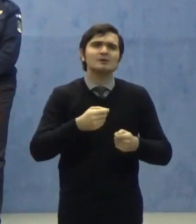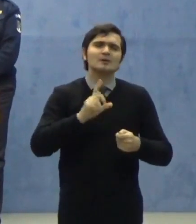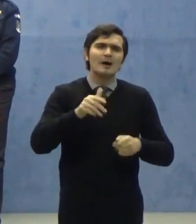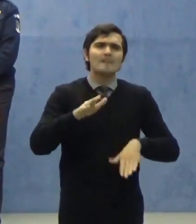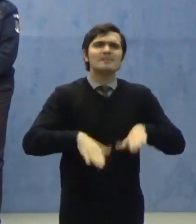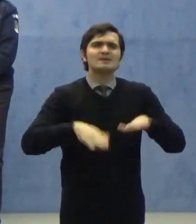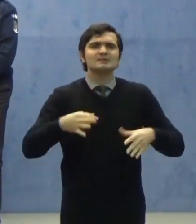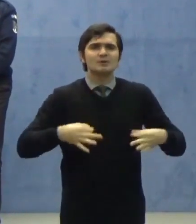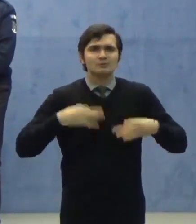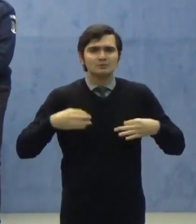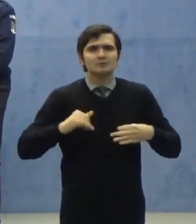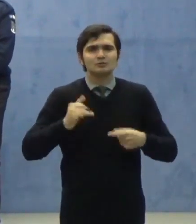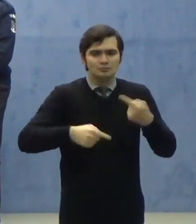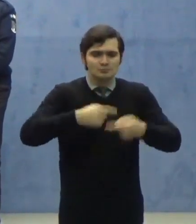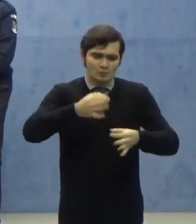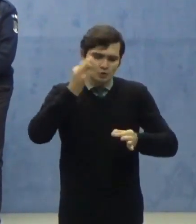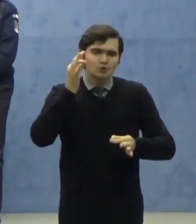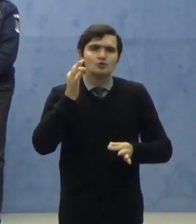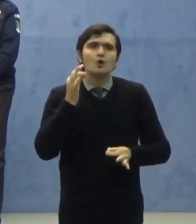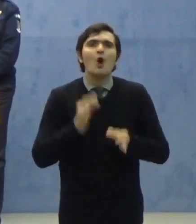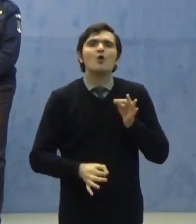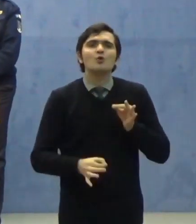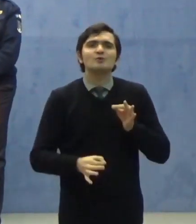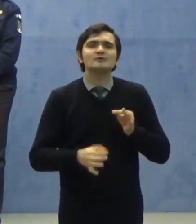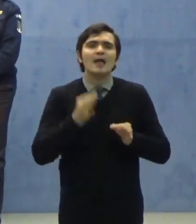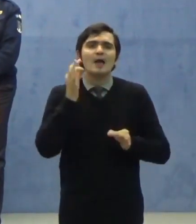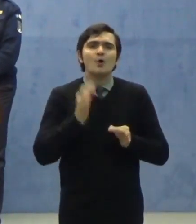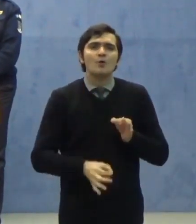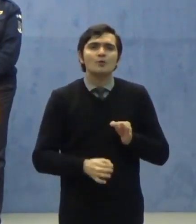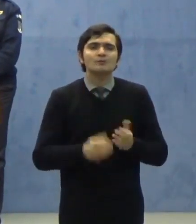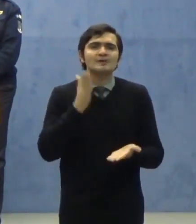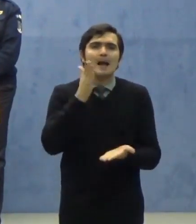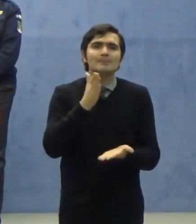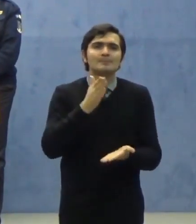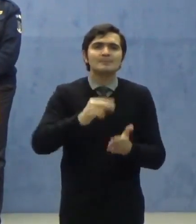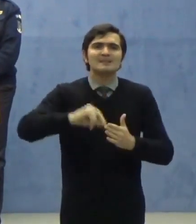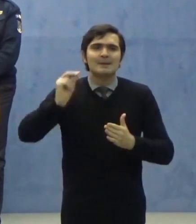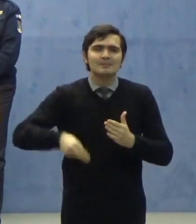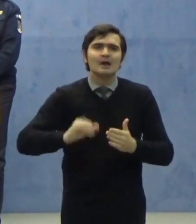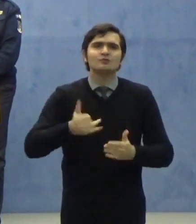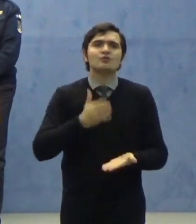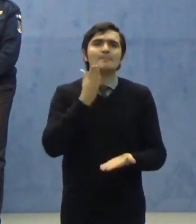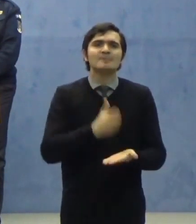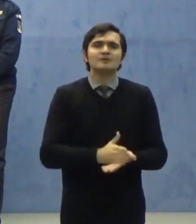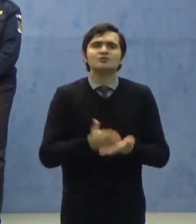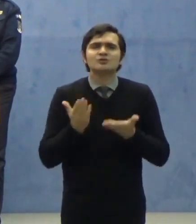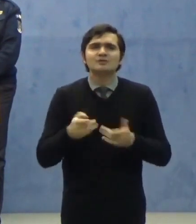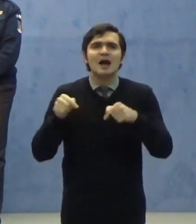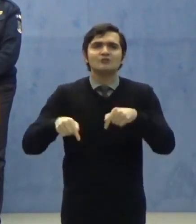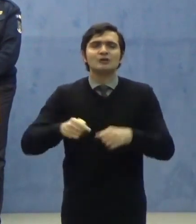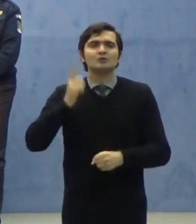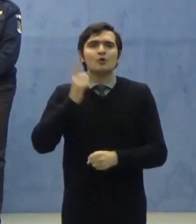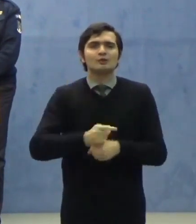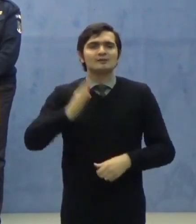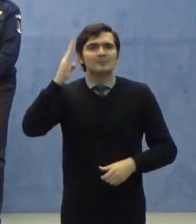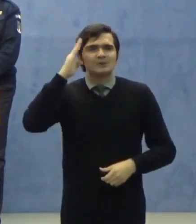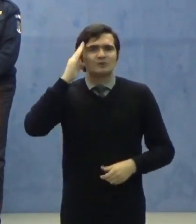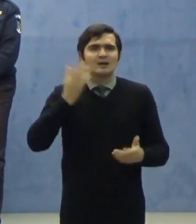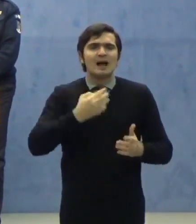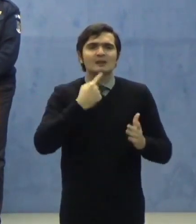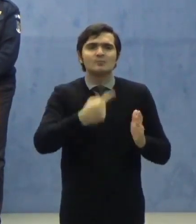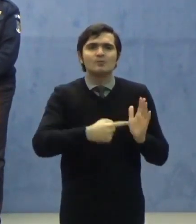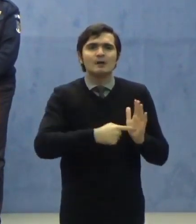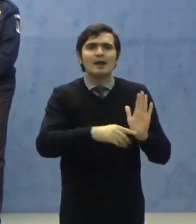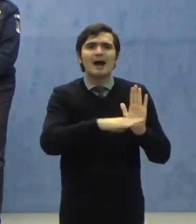Și în concluzie am decis, am semnat această ordonanță militară, care cuprinde